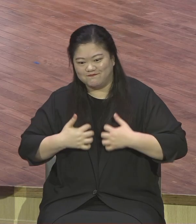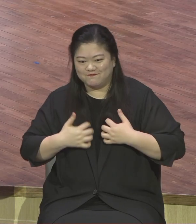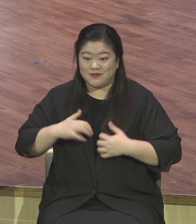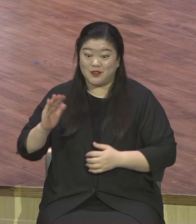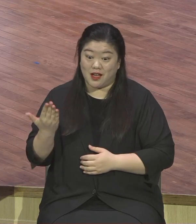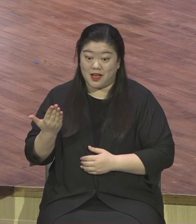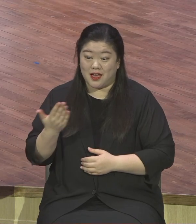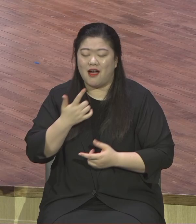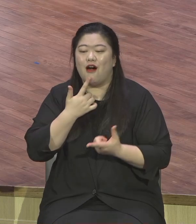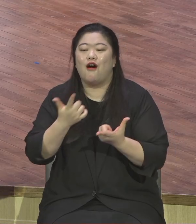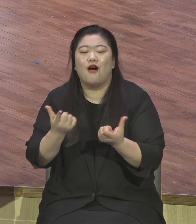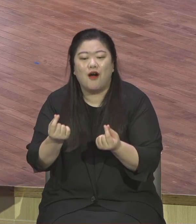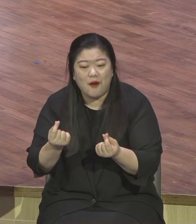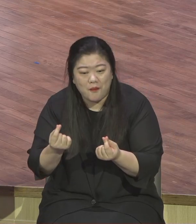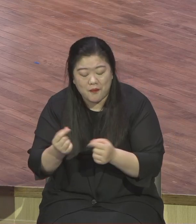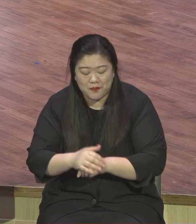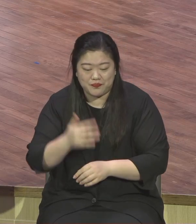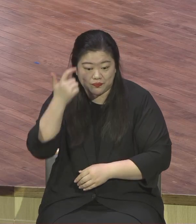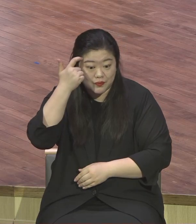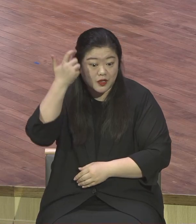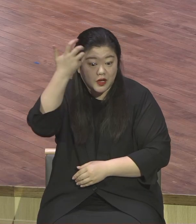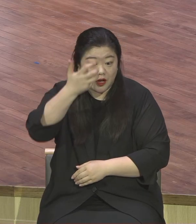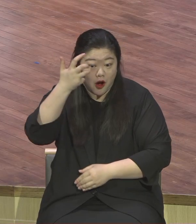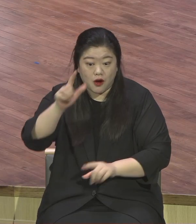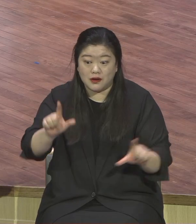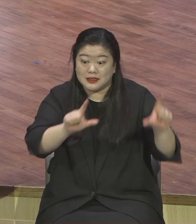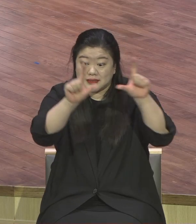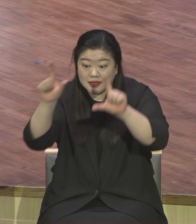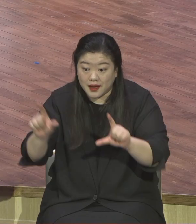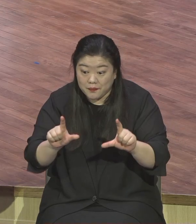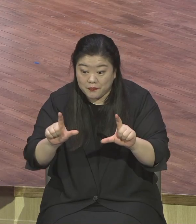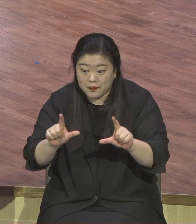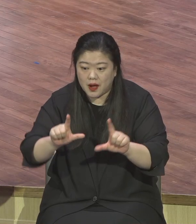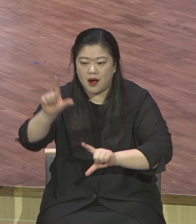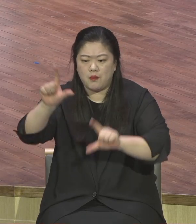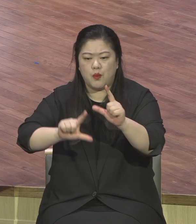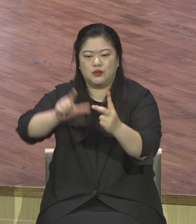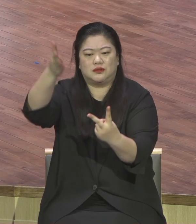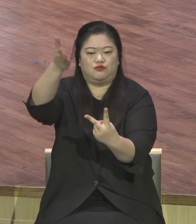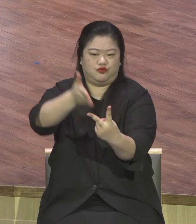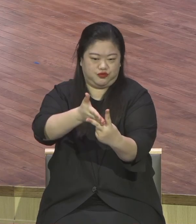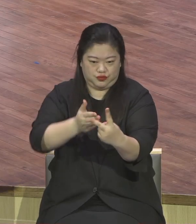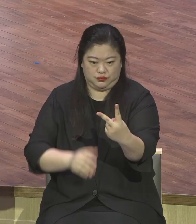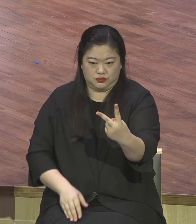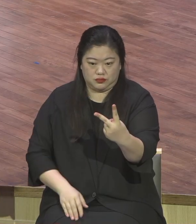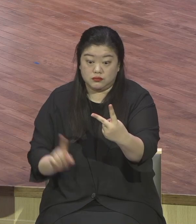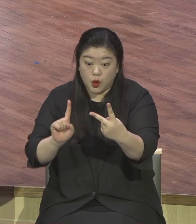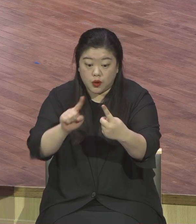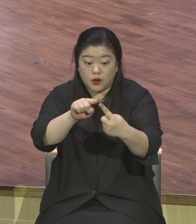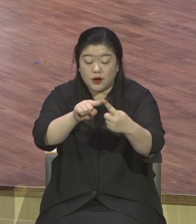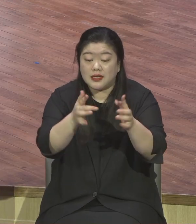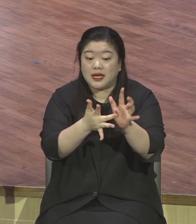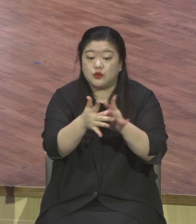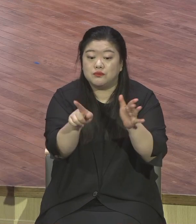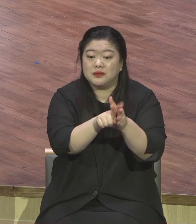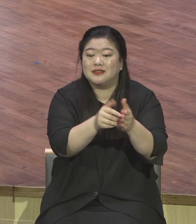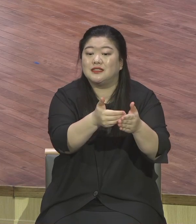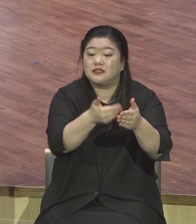그것이 바로 예수 믿기 전과 예수 믿고 난 후 완전히